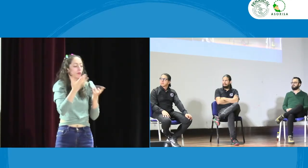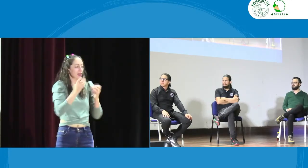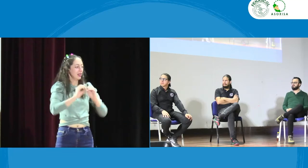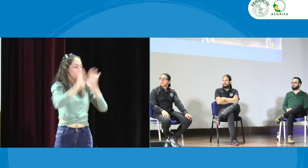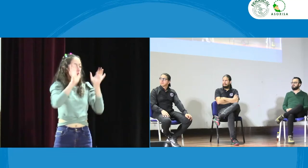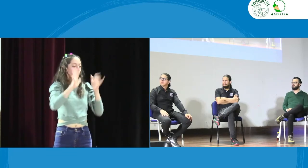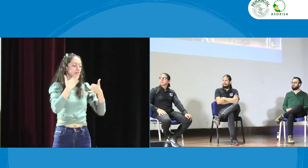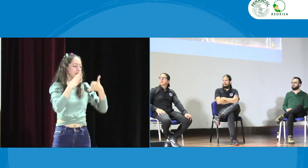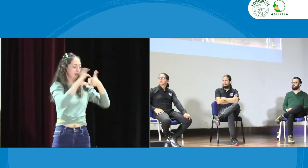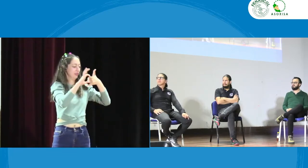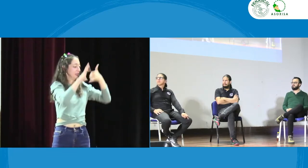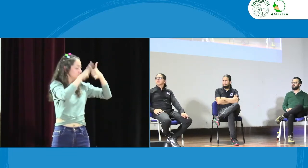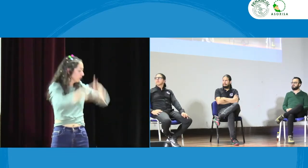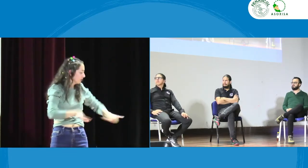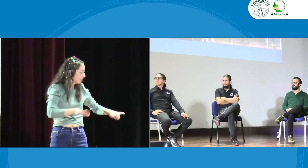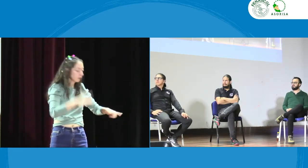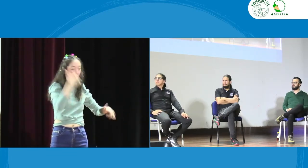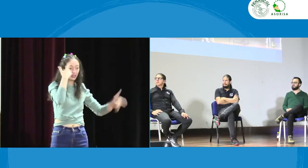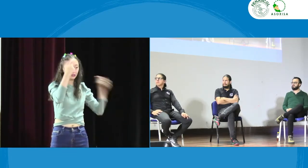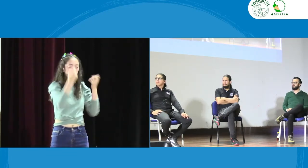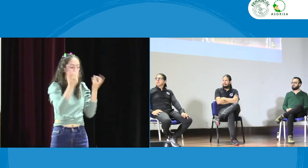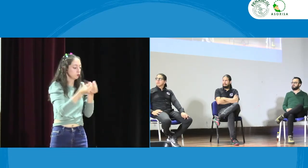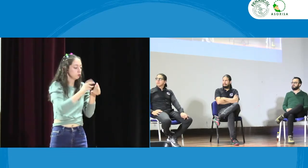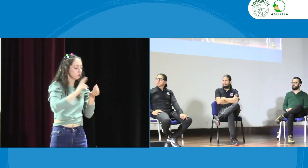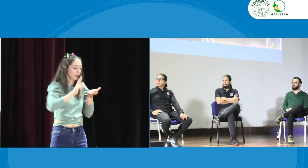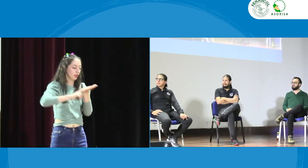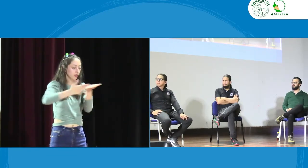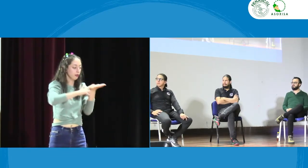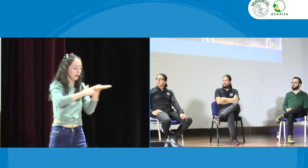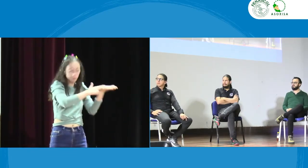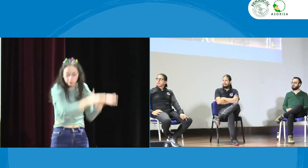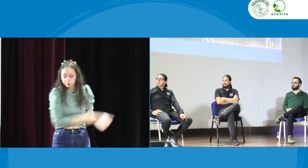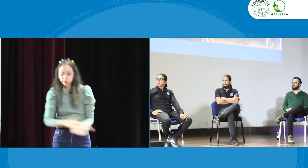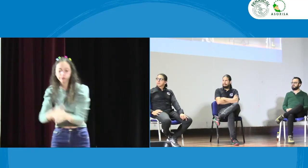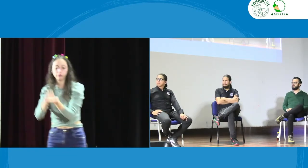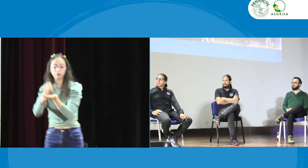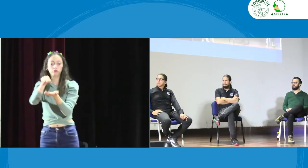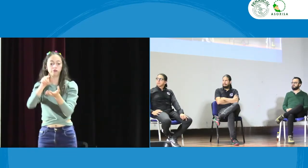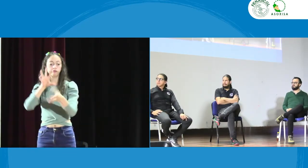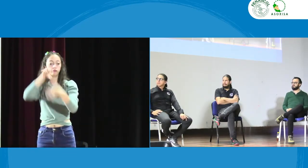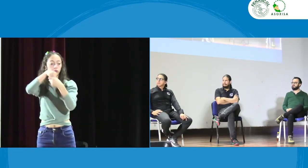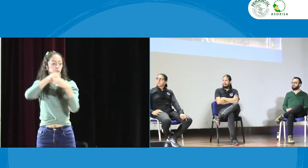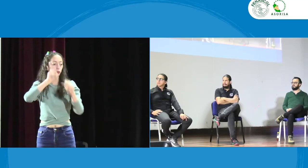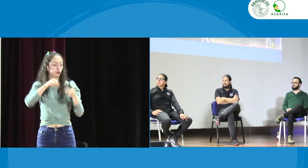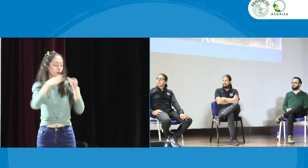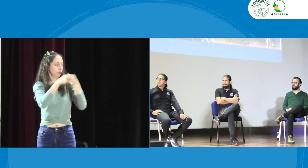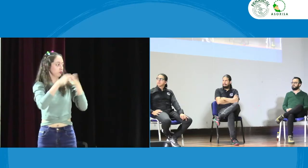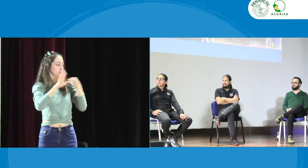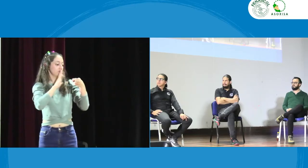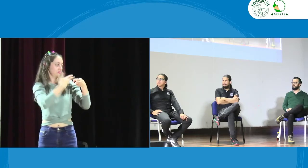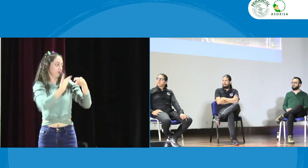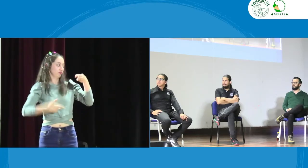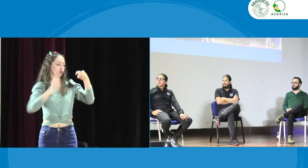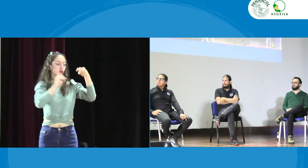poco más constante porque no es claro el tema de FENILC que no se han manifestado pero